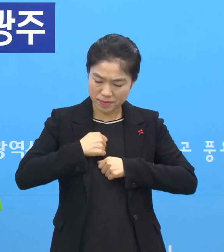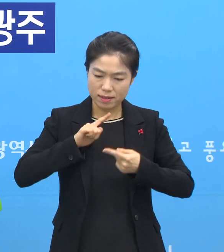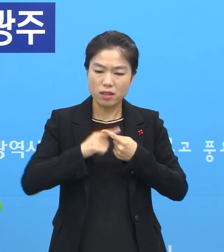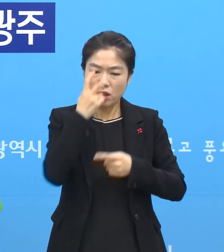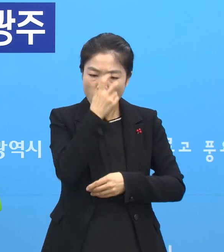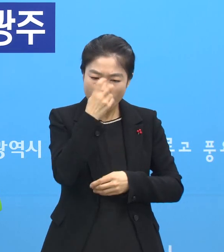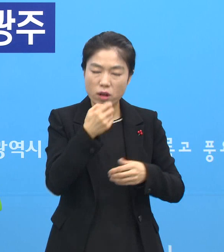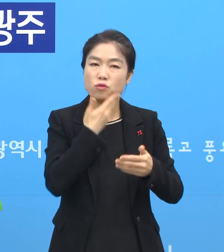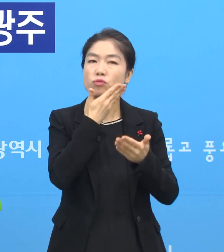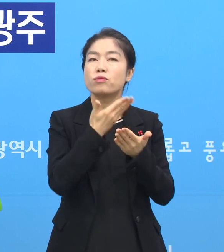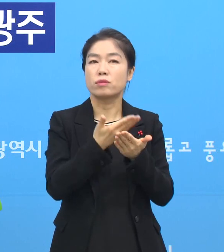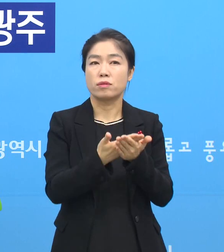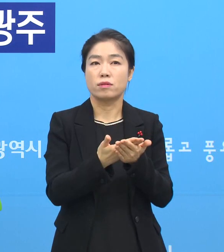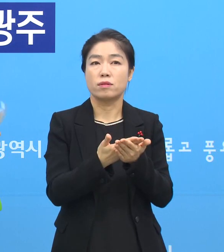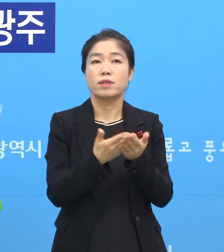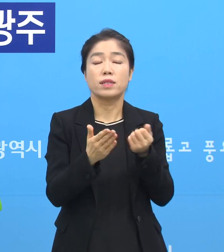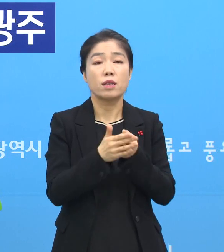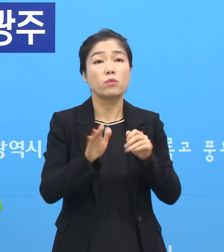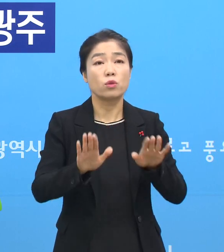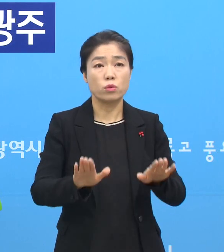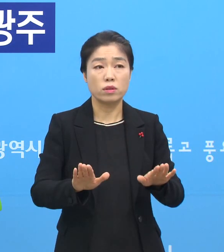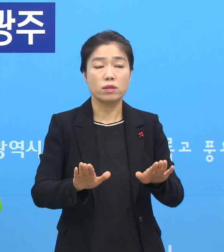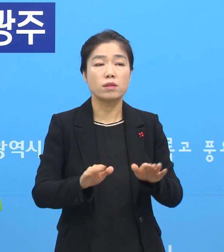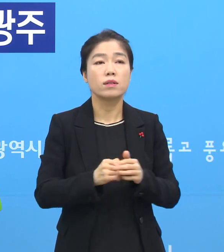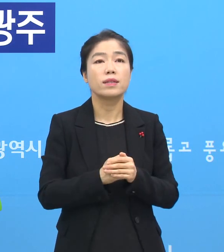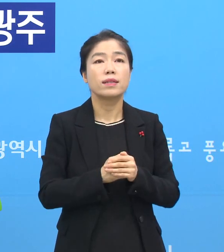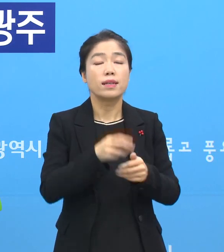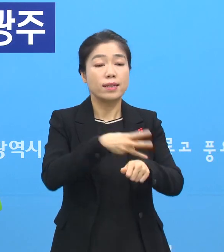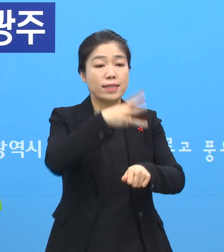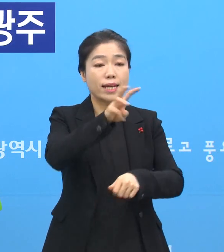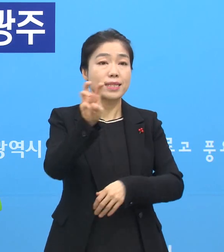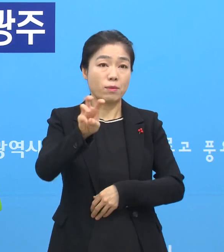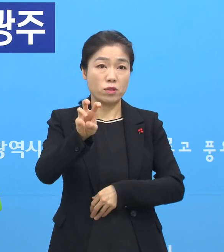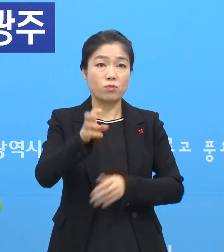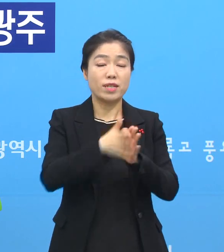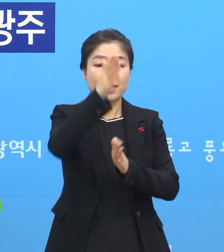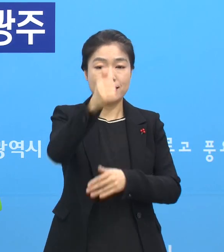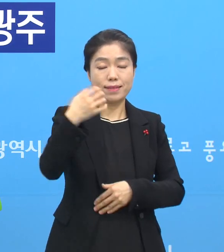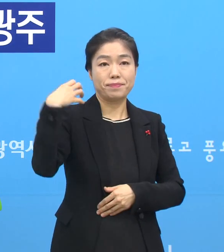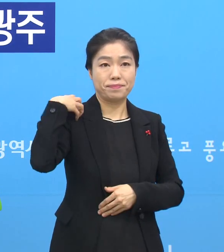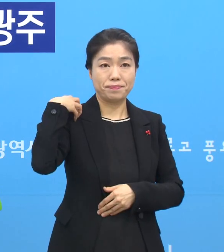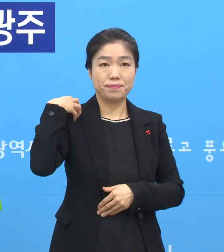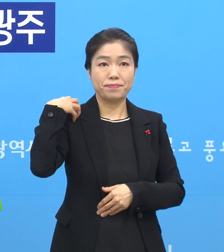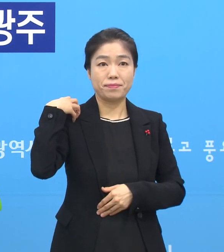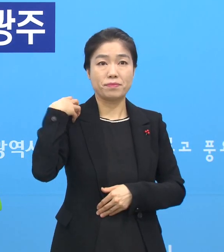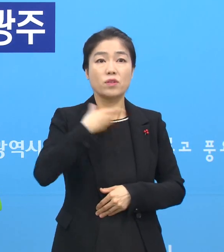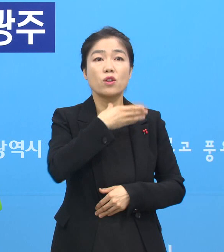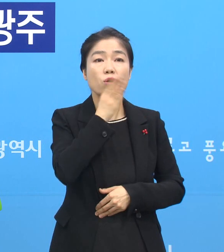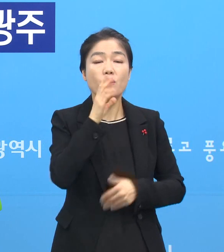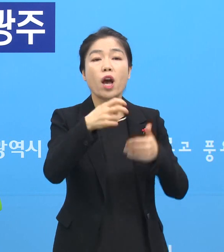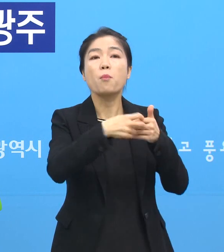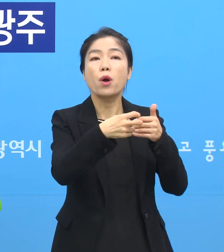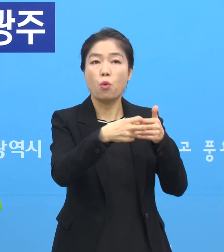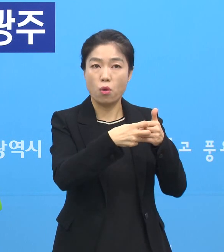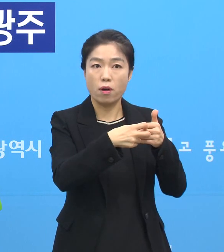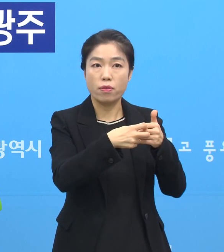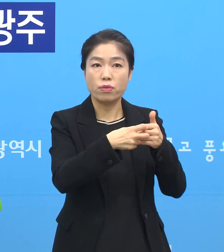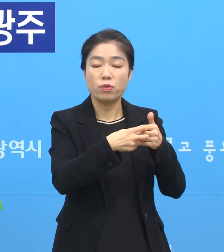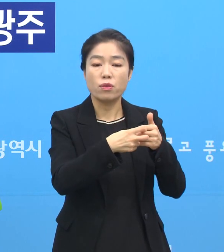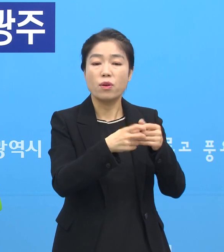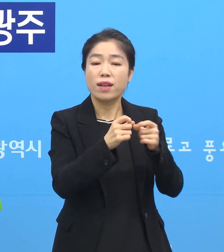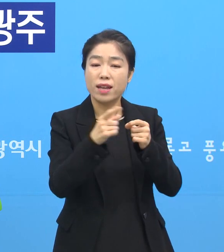관리가 중요할 것 같습니다. 그래서 오늘 우리가 3시 30분에 시장님 주제로 요양병원 그다음에